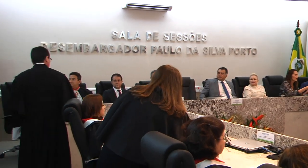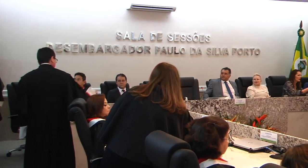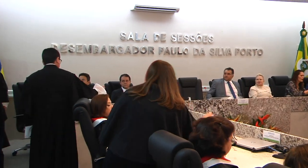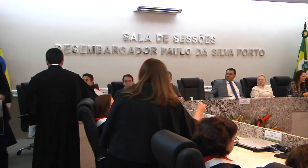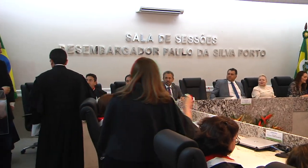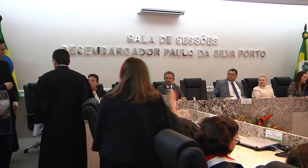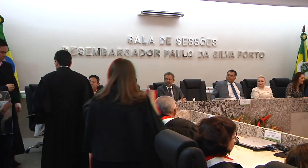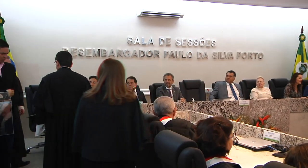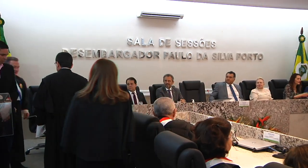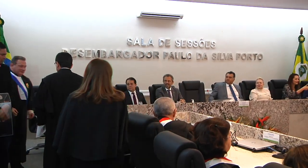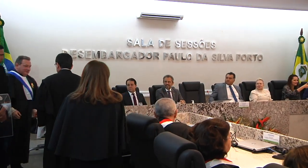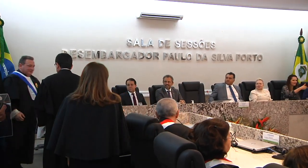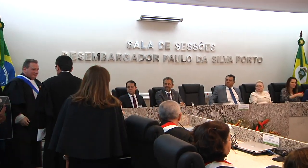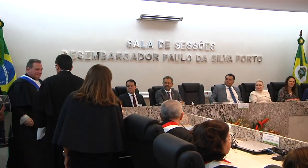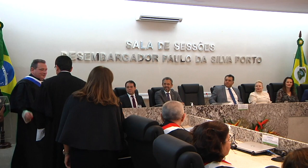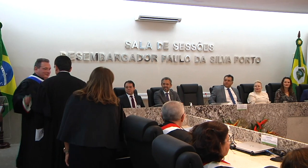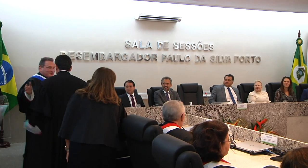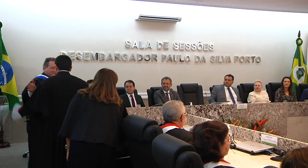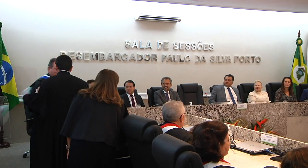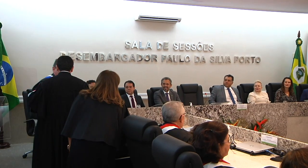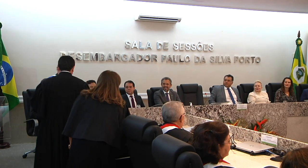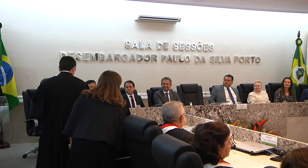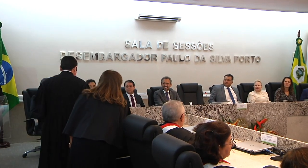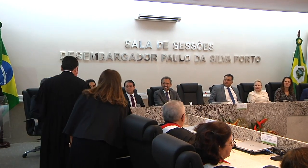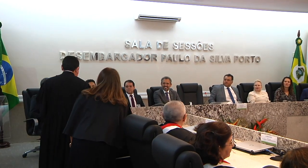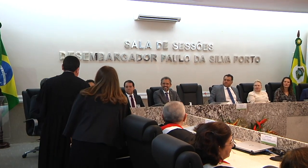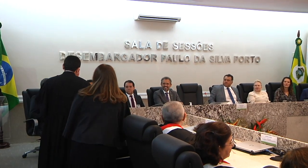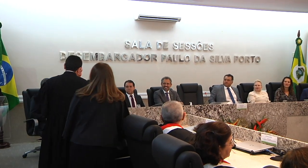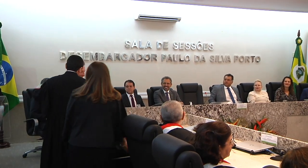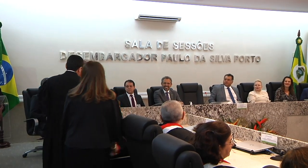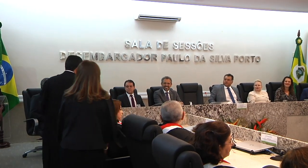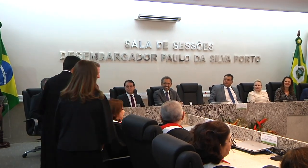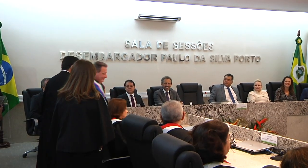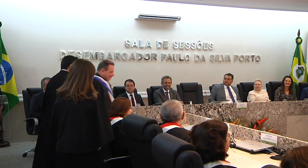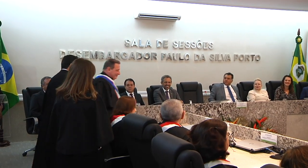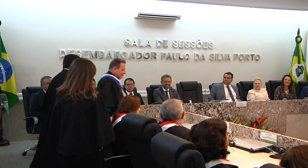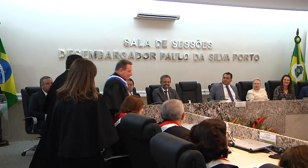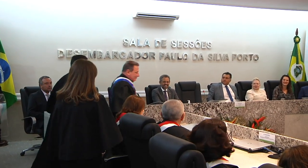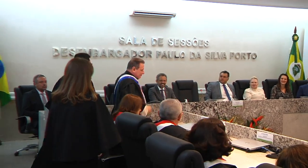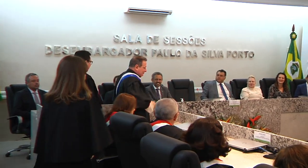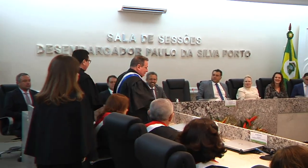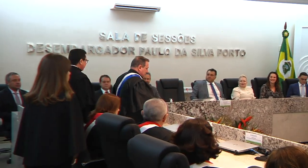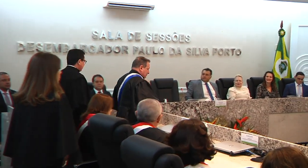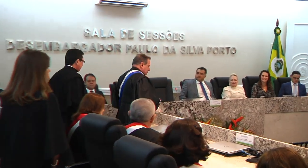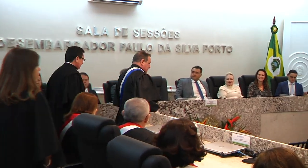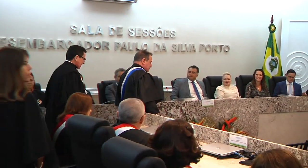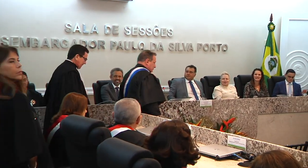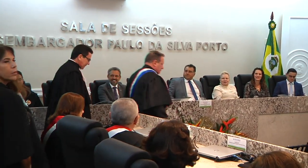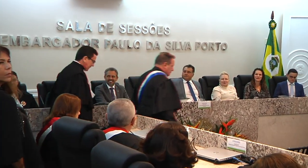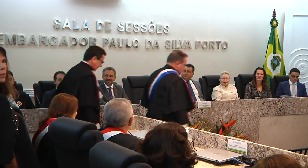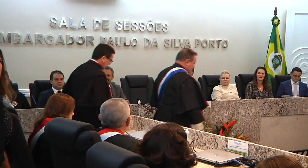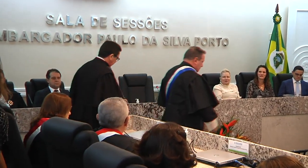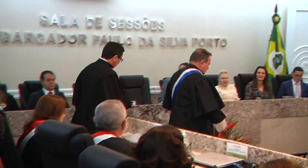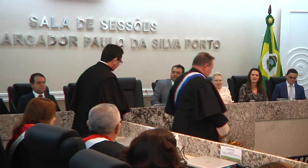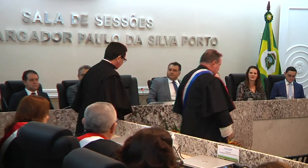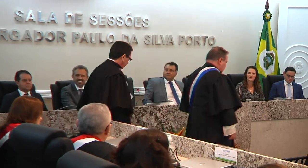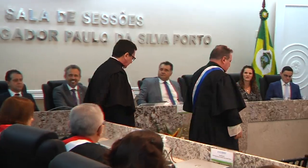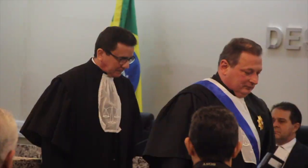O Senhor desembargador Trabalho, Senhoras amém. Amém.